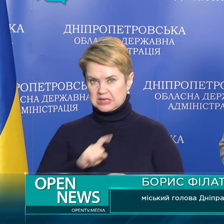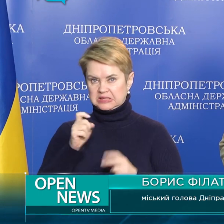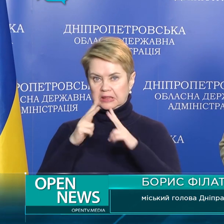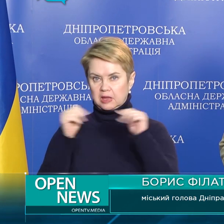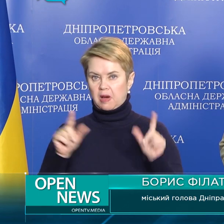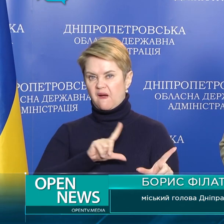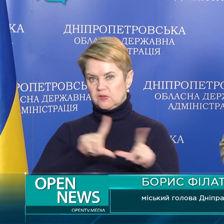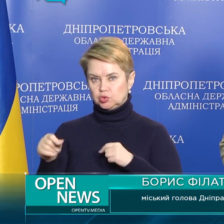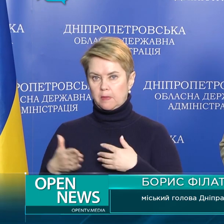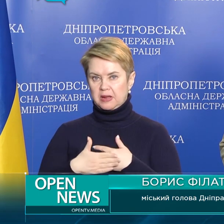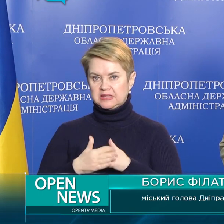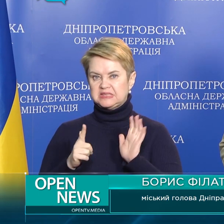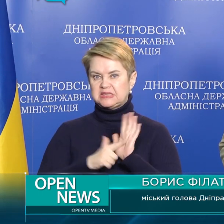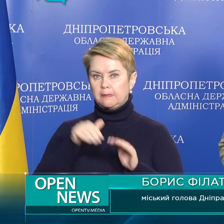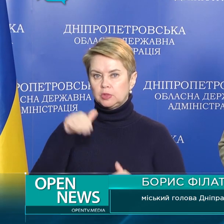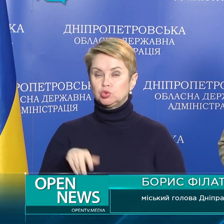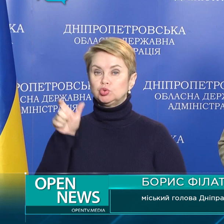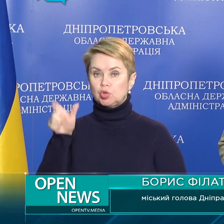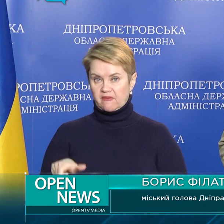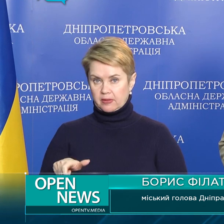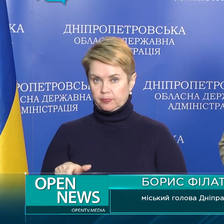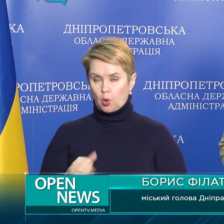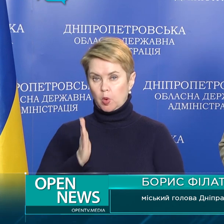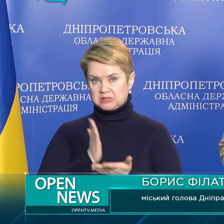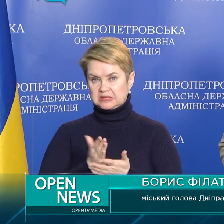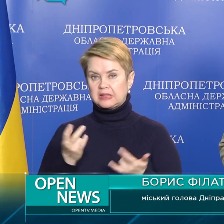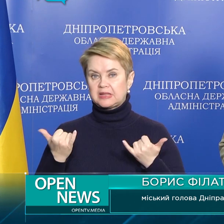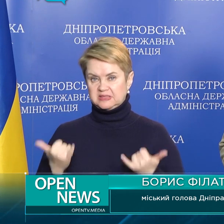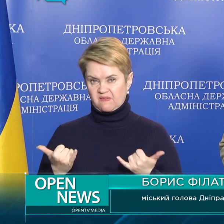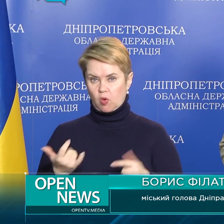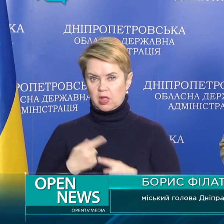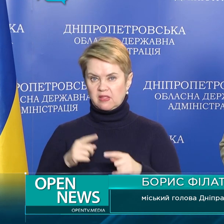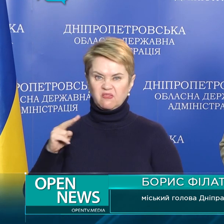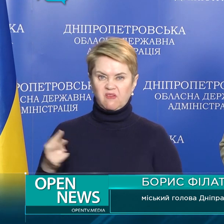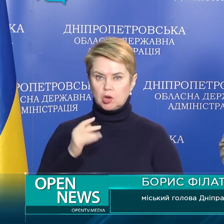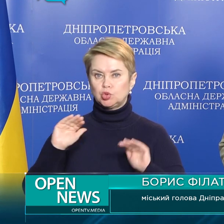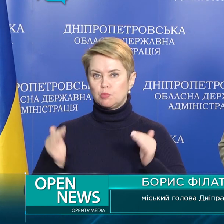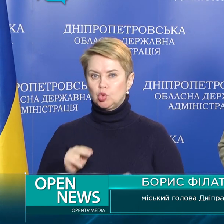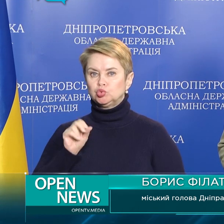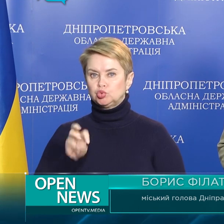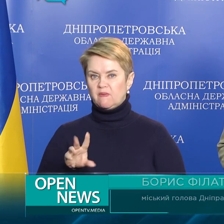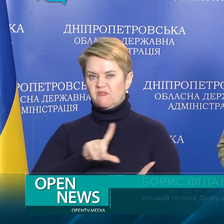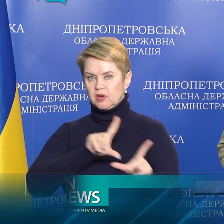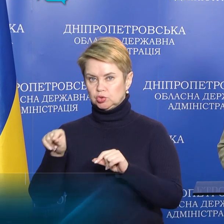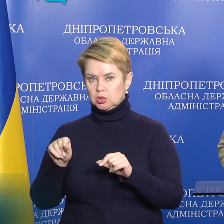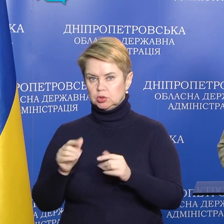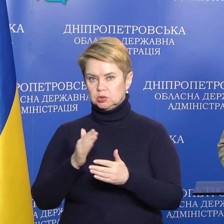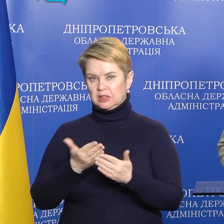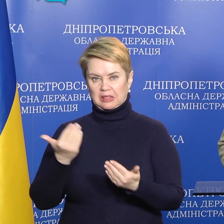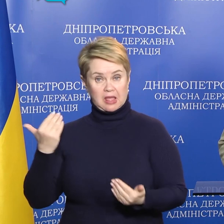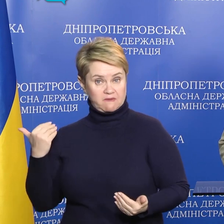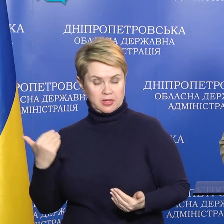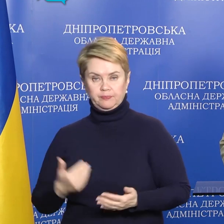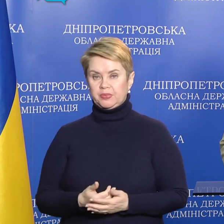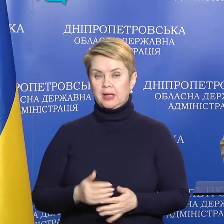Дніпра виїжджає порядка 7 тисяч людей. По состоянию на сьогодні це в два рази менше, ніж виїжджали совсем недавно.